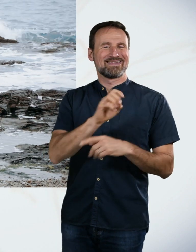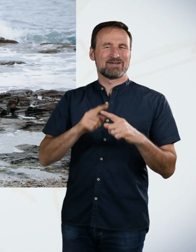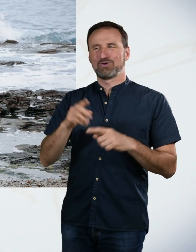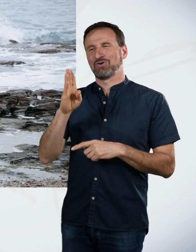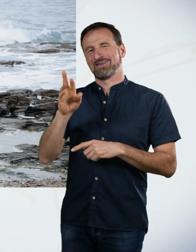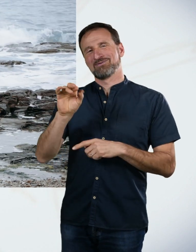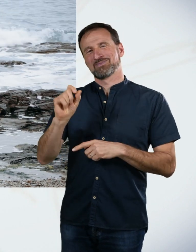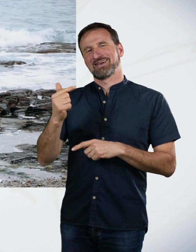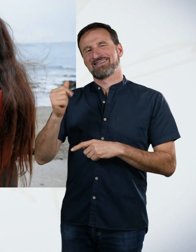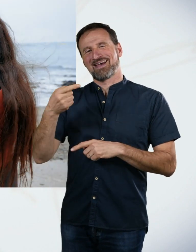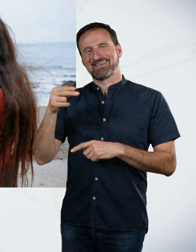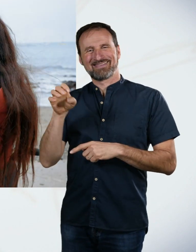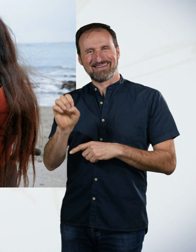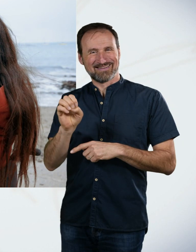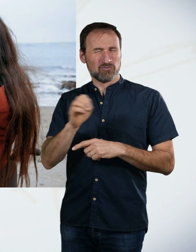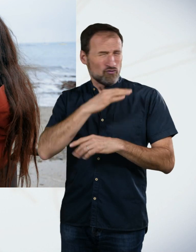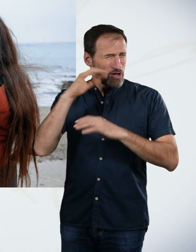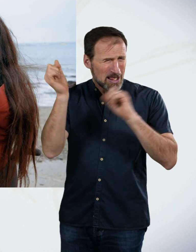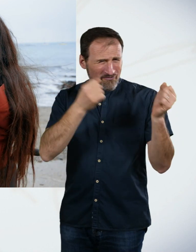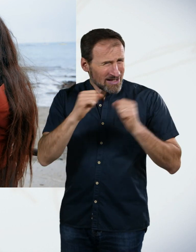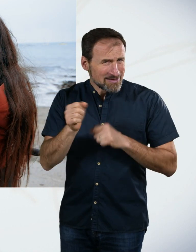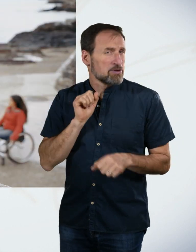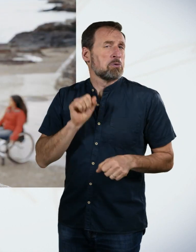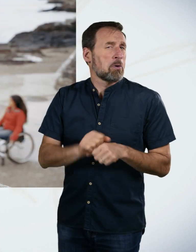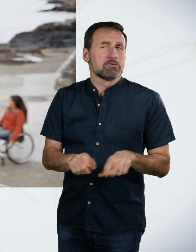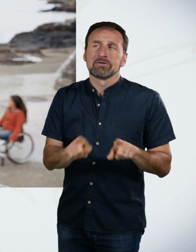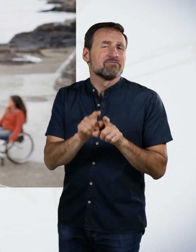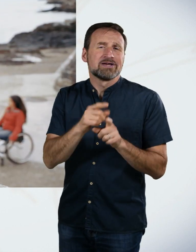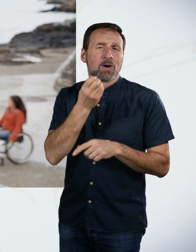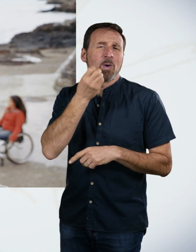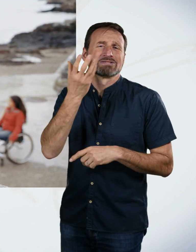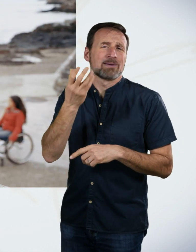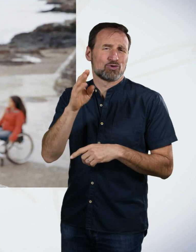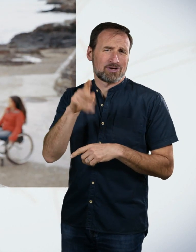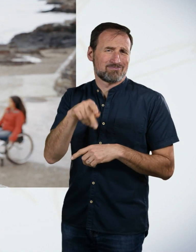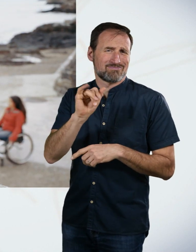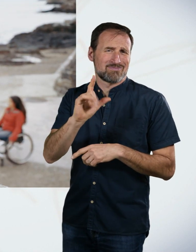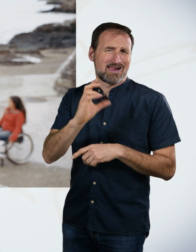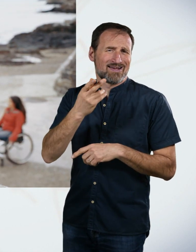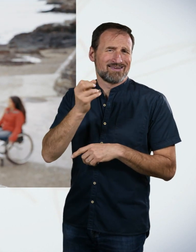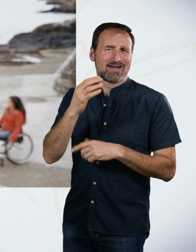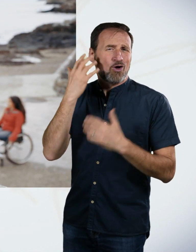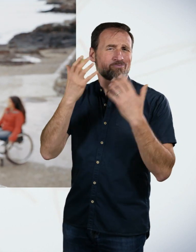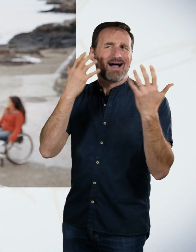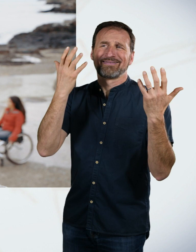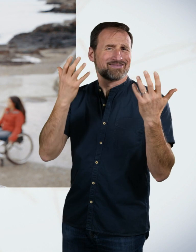Das könnte eigentlich ein rosamunde Pilcher-Roman sein. Dann bekomme ich den goldenen Umschlag.